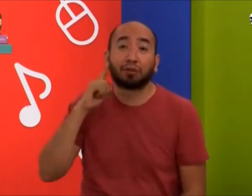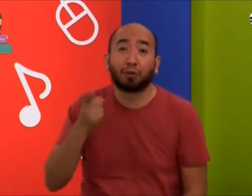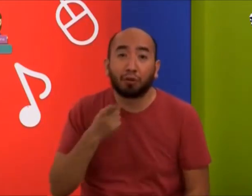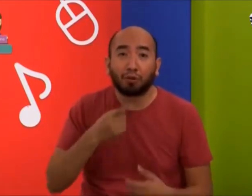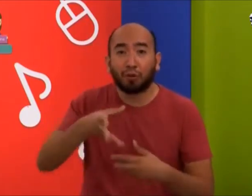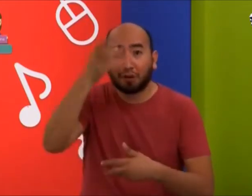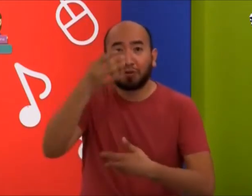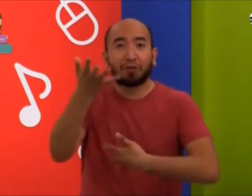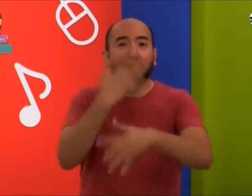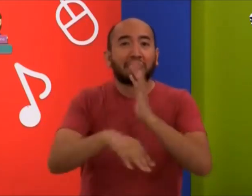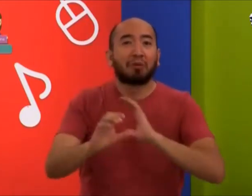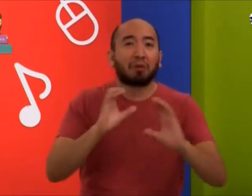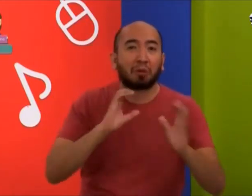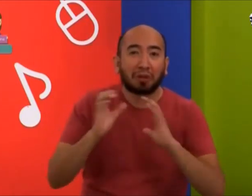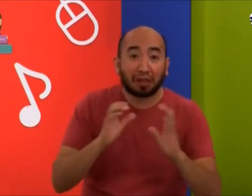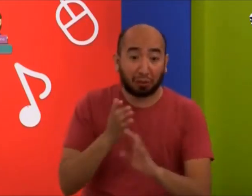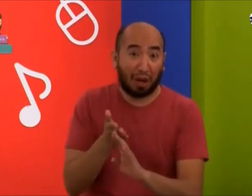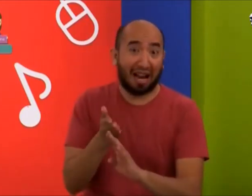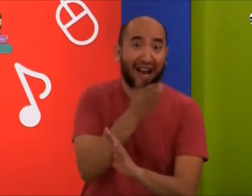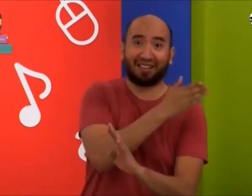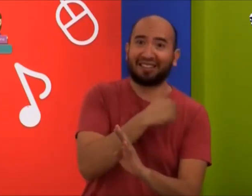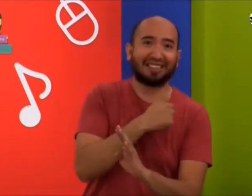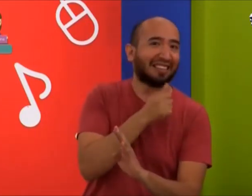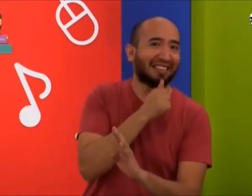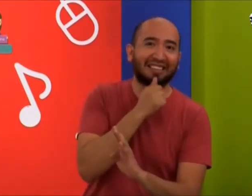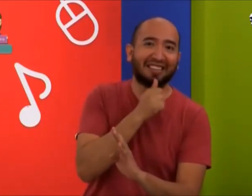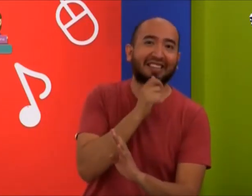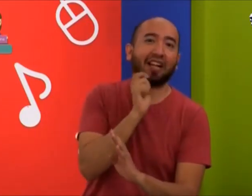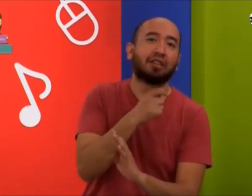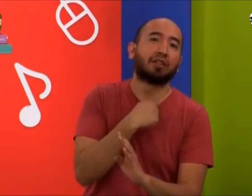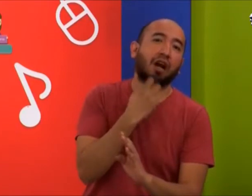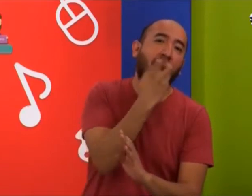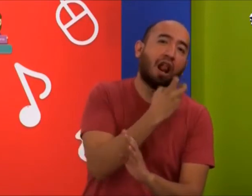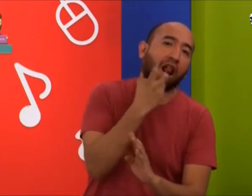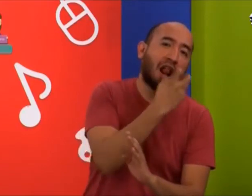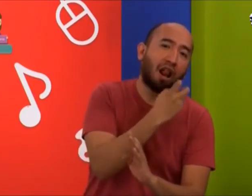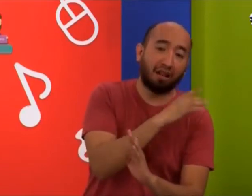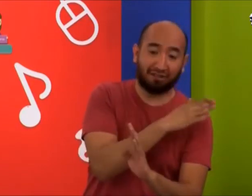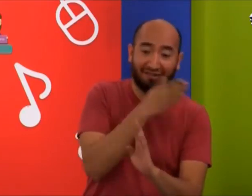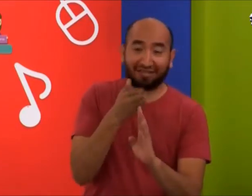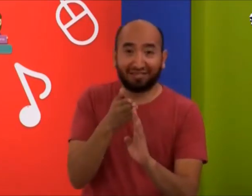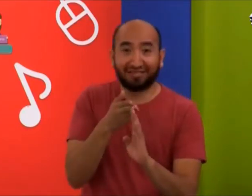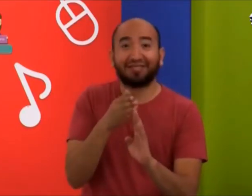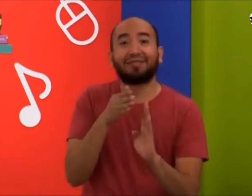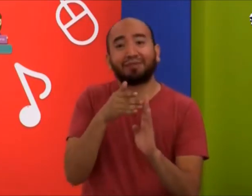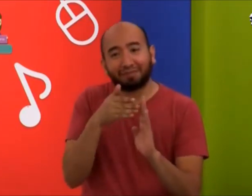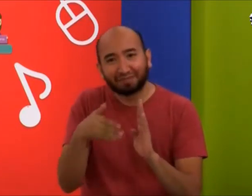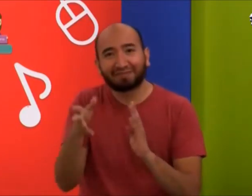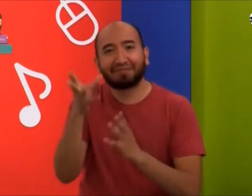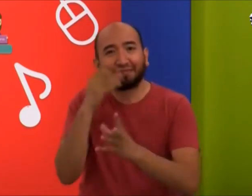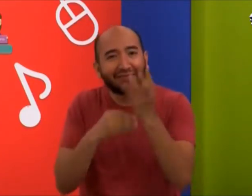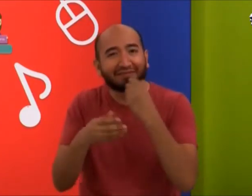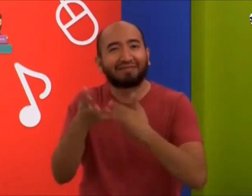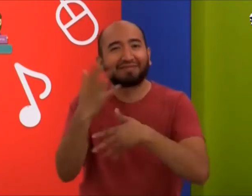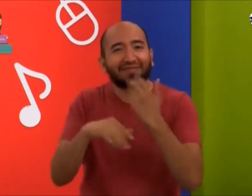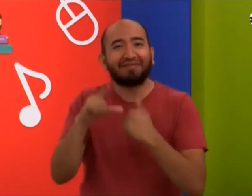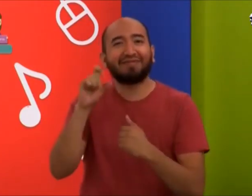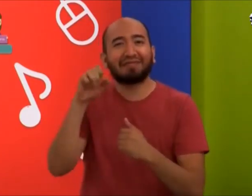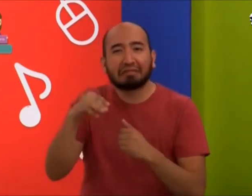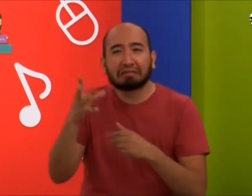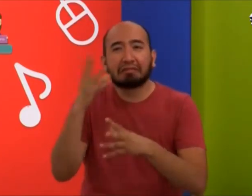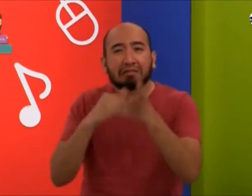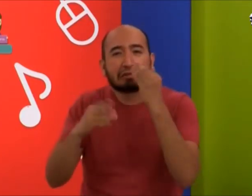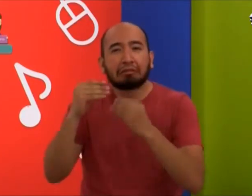tarde y conviví tarde con personas sordas. Antes no me había podido comunicar de esa manera, estaba oralizado.